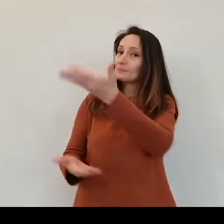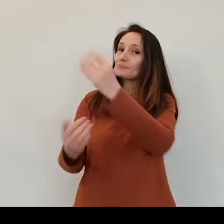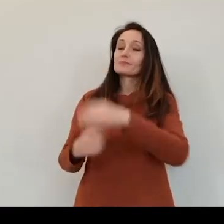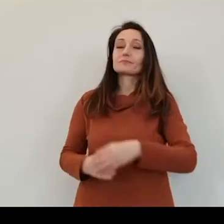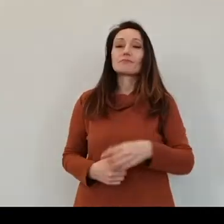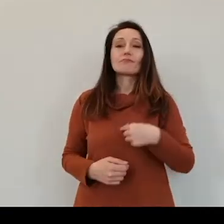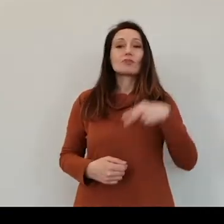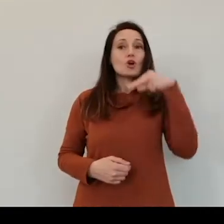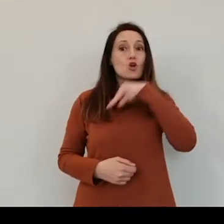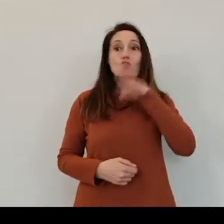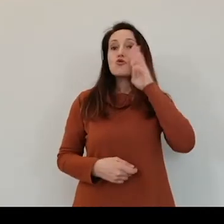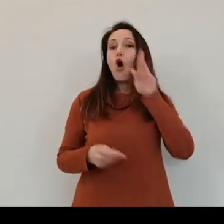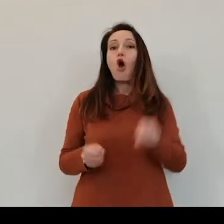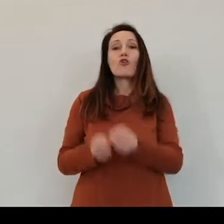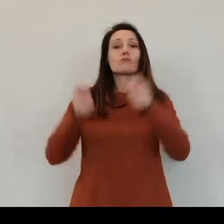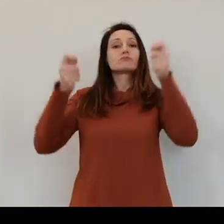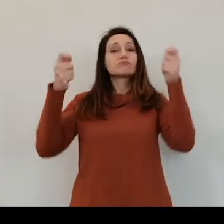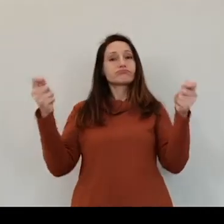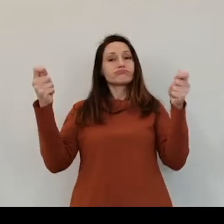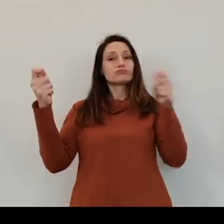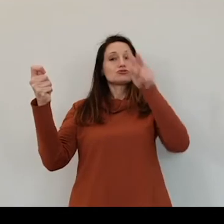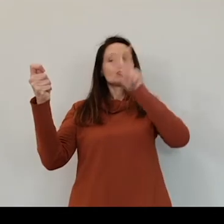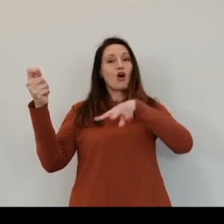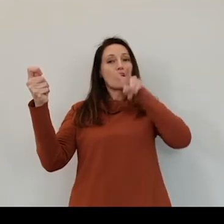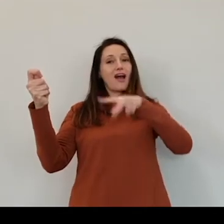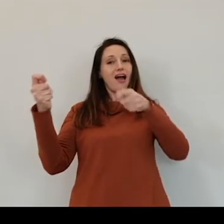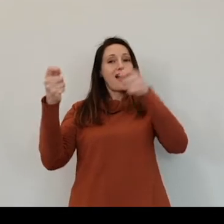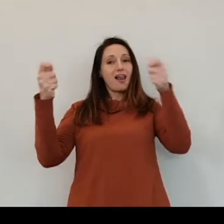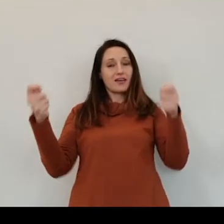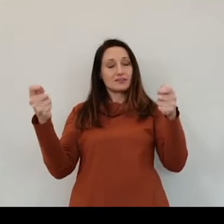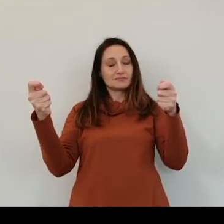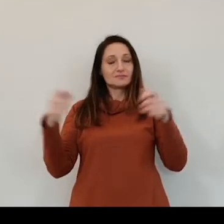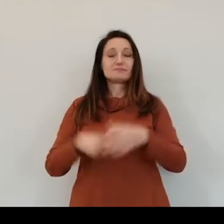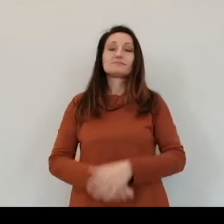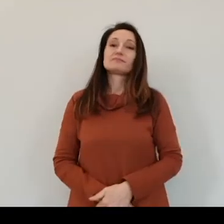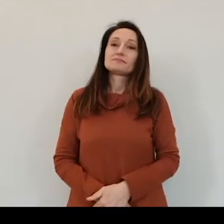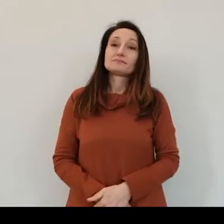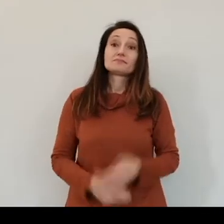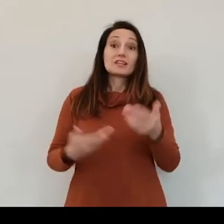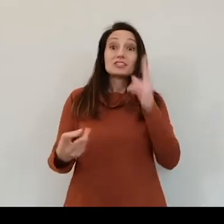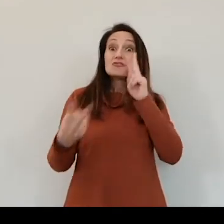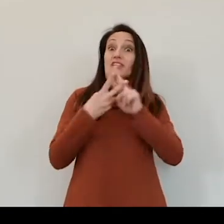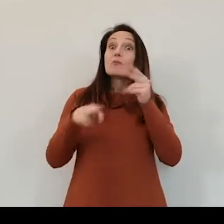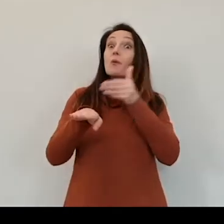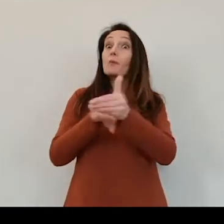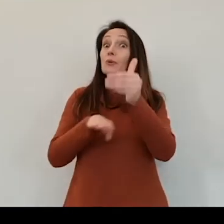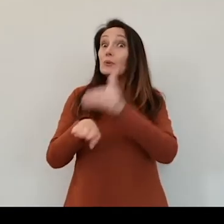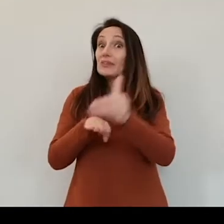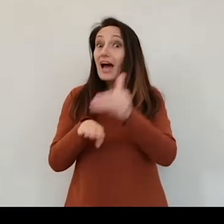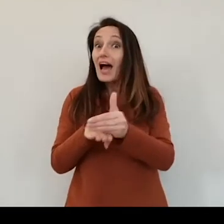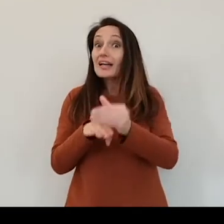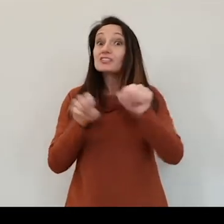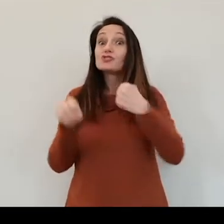tornò a leggere il suo giornale. Ci vediamo più tardi con la storia del naso che scappa.